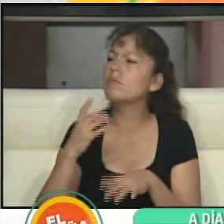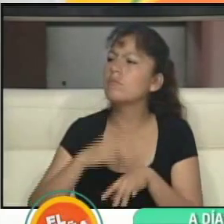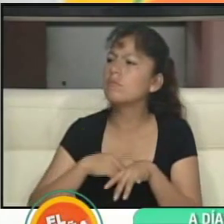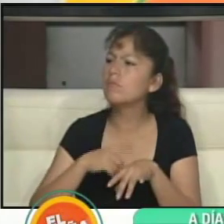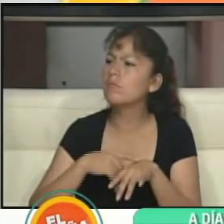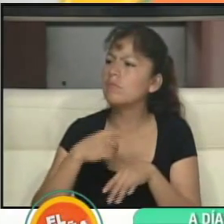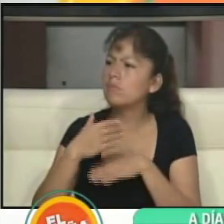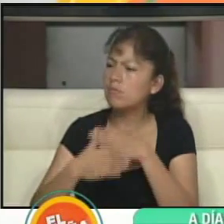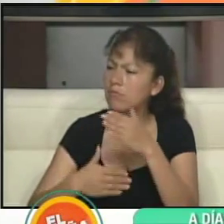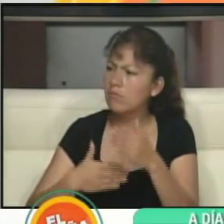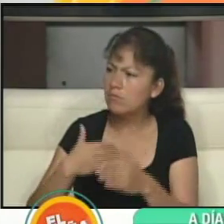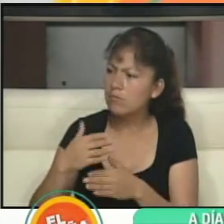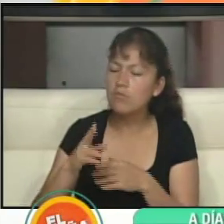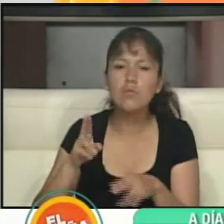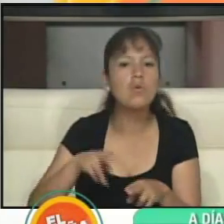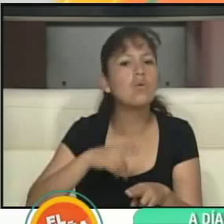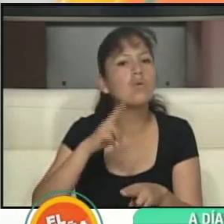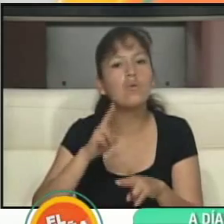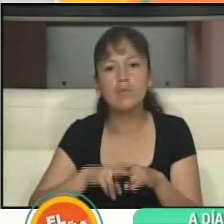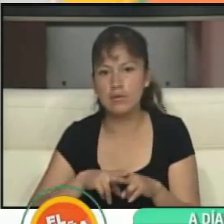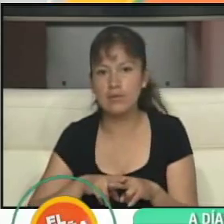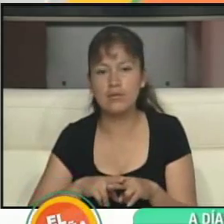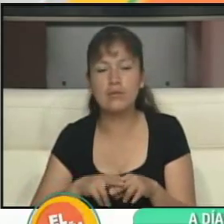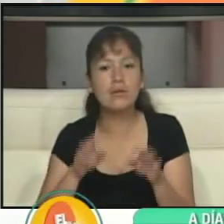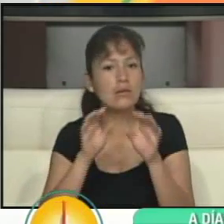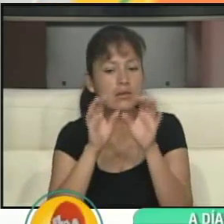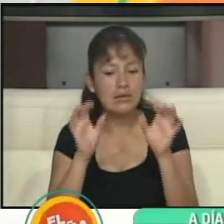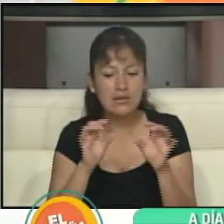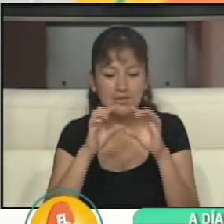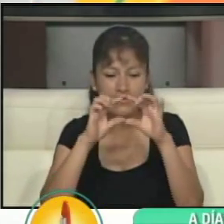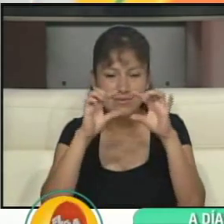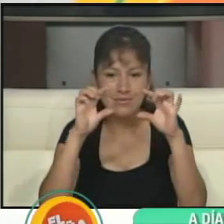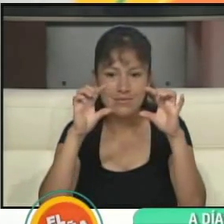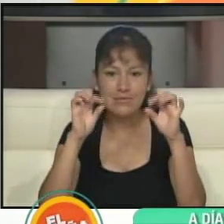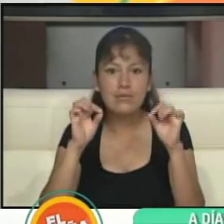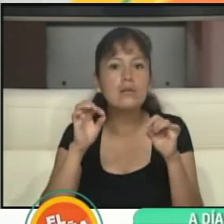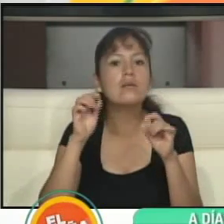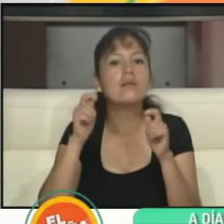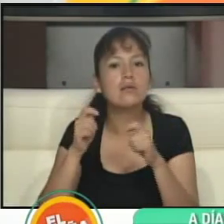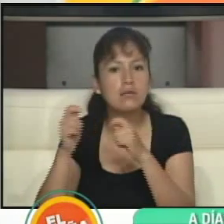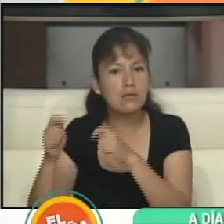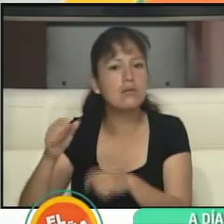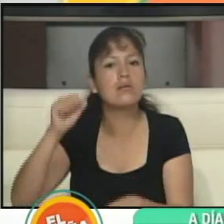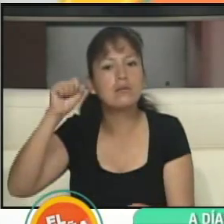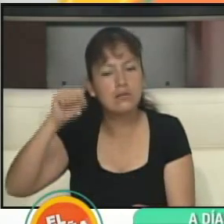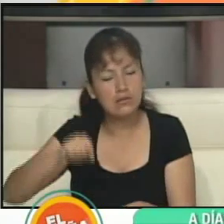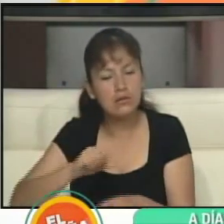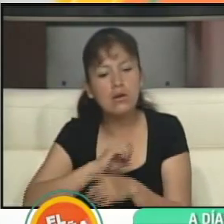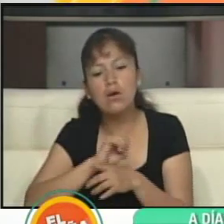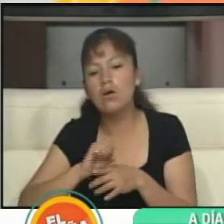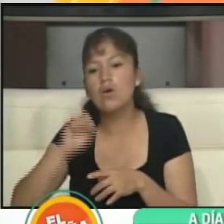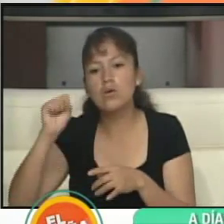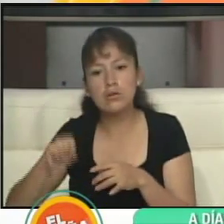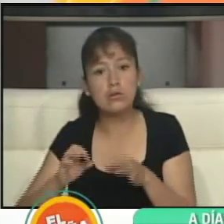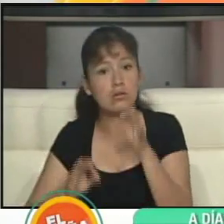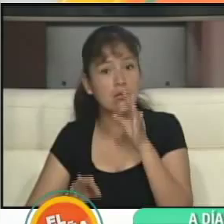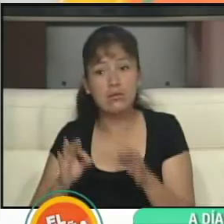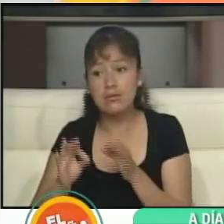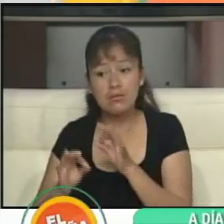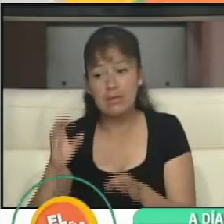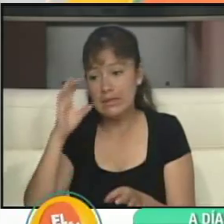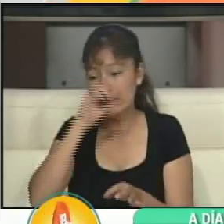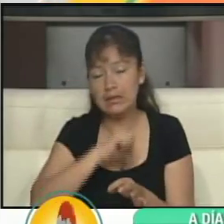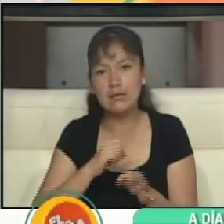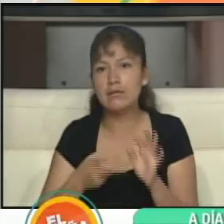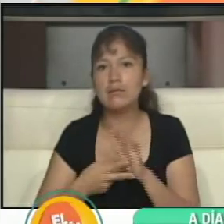Exactamente, esa es una votación normal. Es importante que el certificado de sufragio me lo tienen que dar sí o sí ustedes, ¿no? Sí o sí. Porque si no, con eso no tengo ninguna